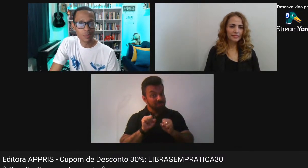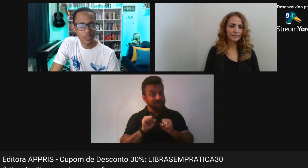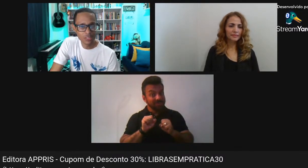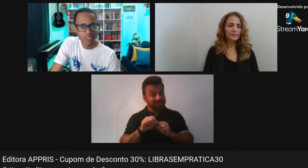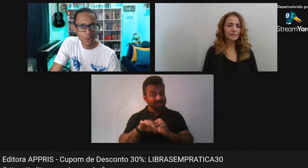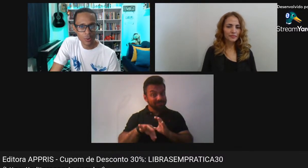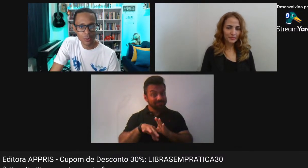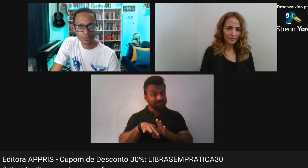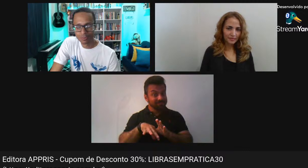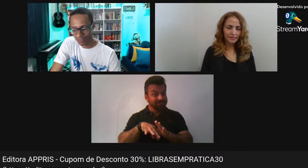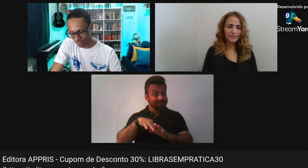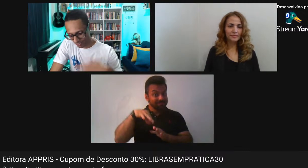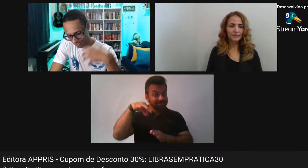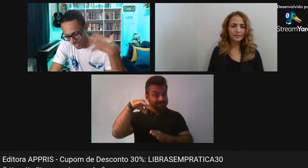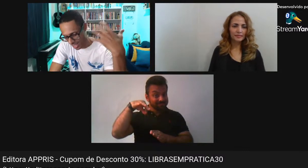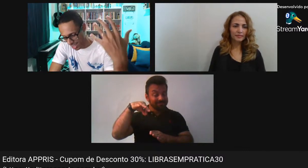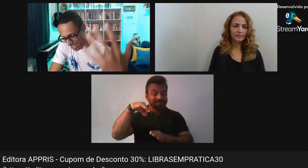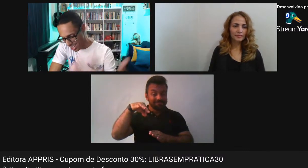obrigado Pelo seu